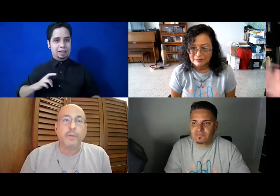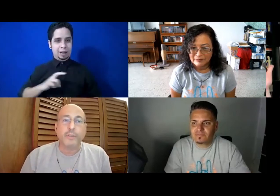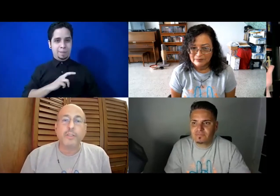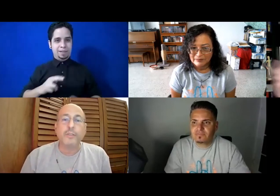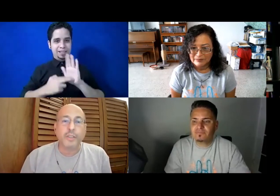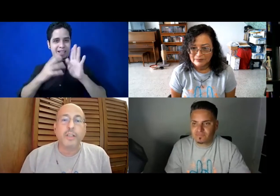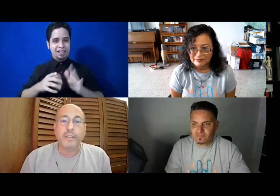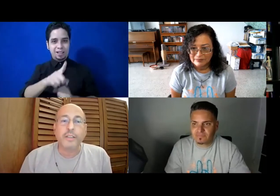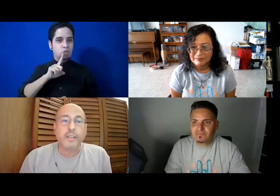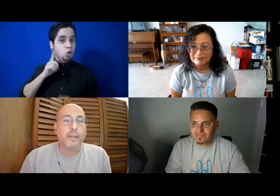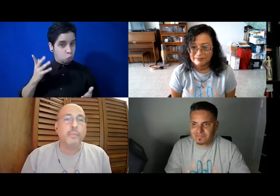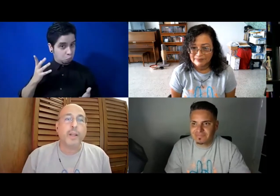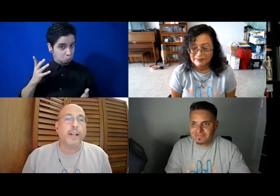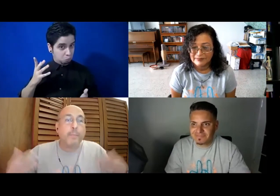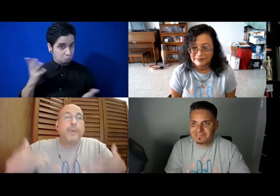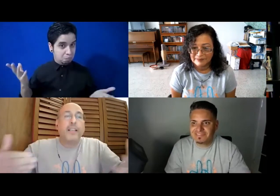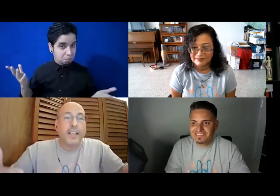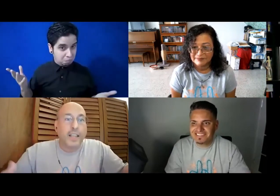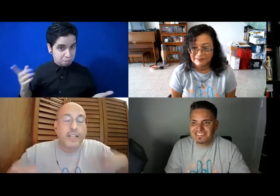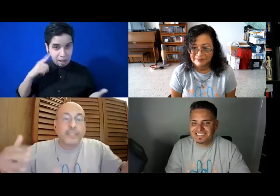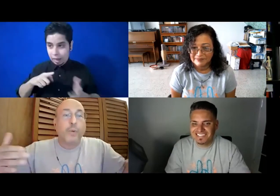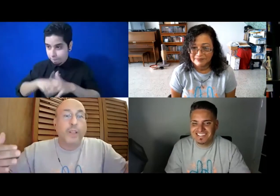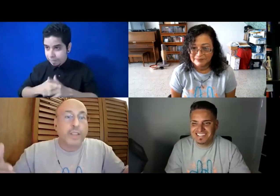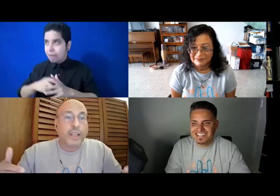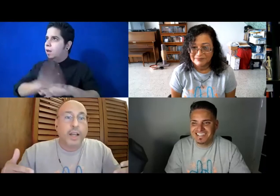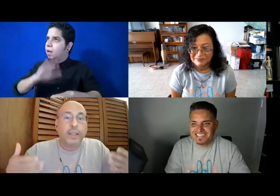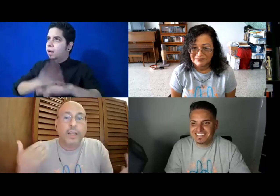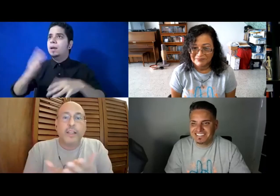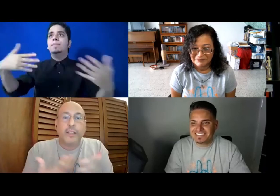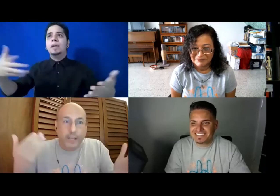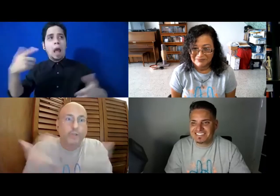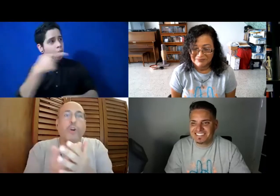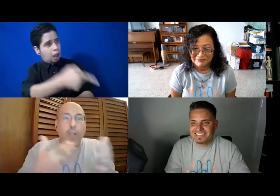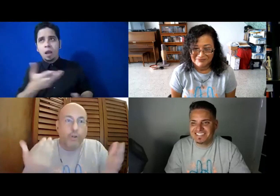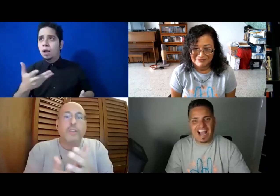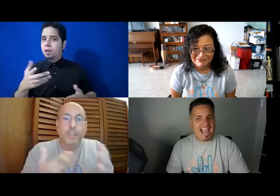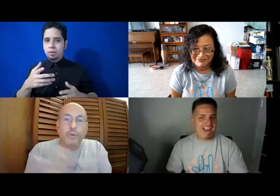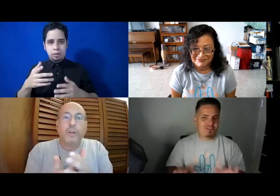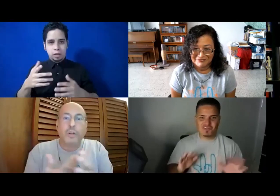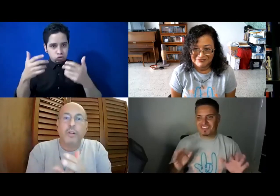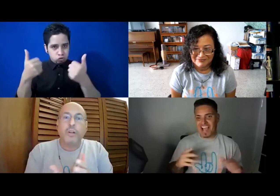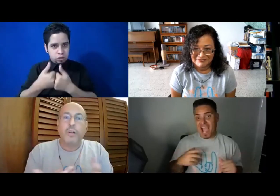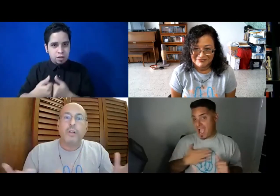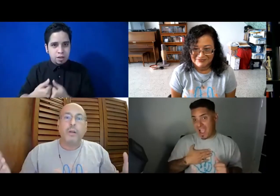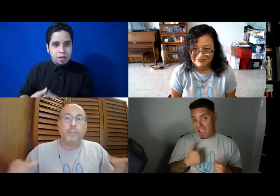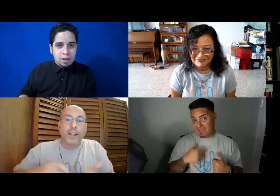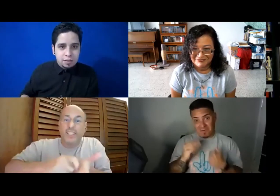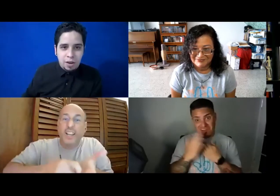persona para que empiecen a darse cuenta del choque continuo para hacerle